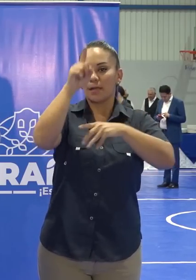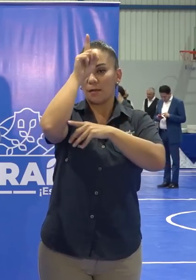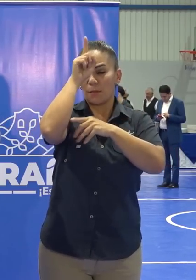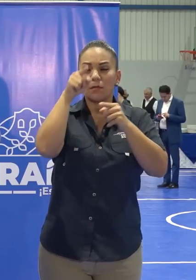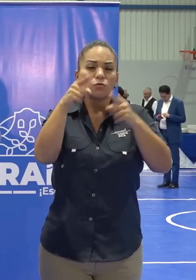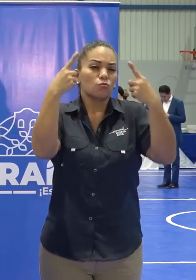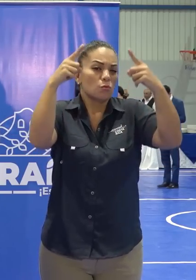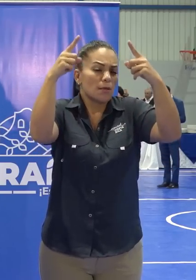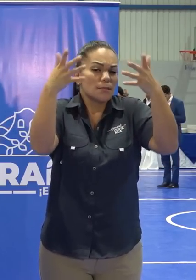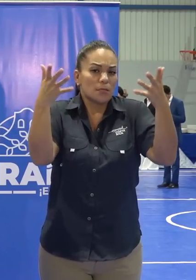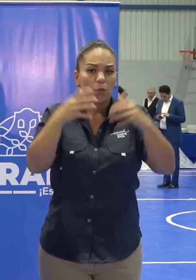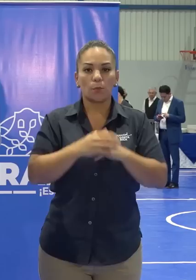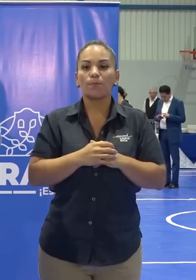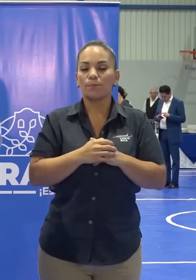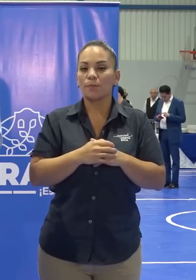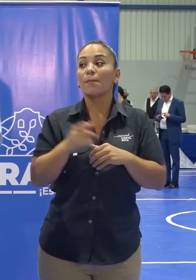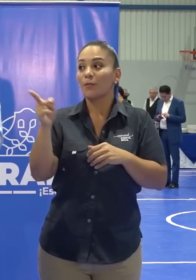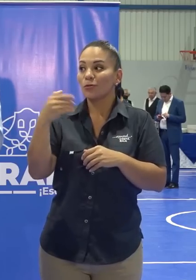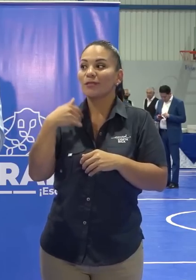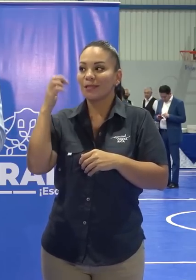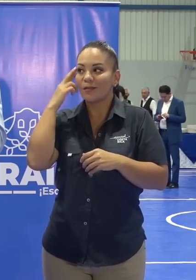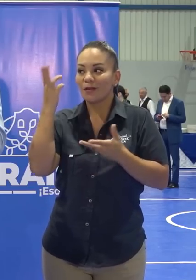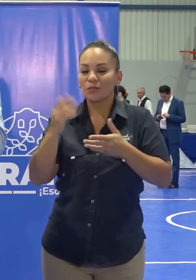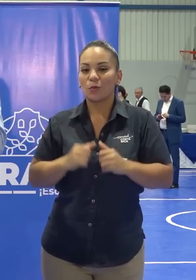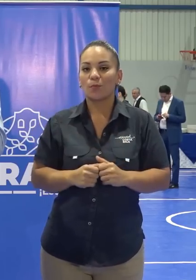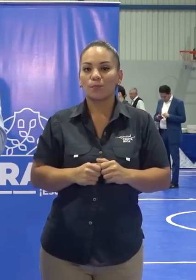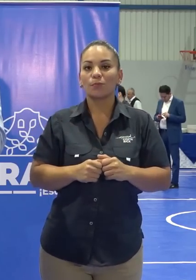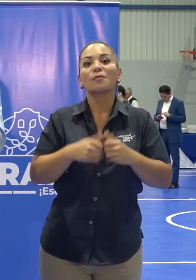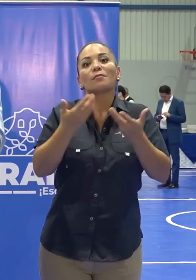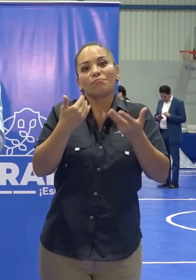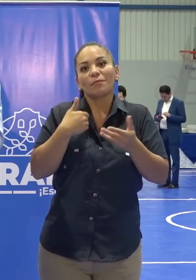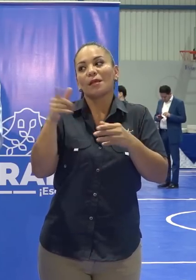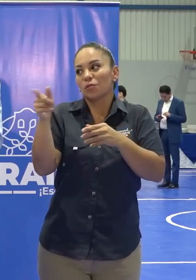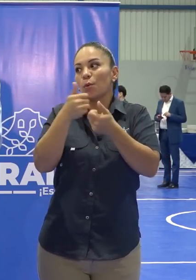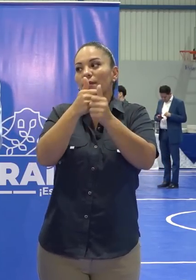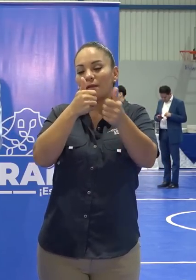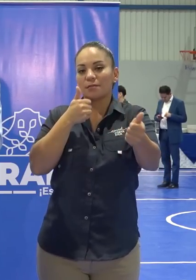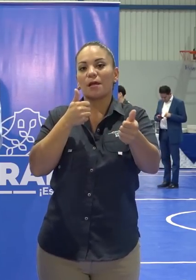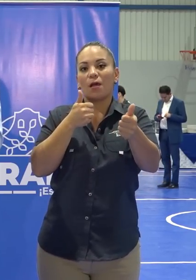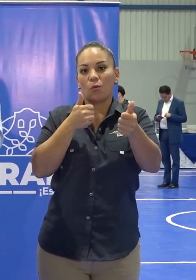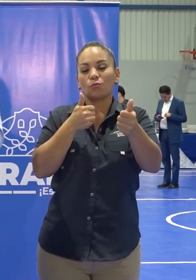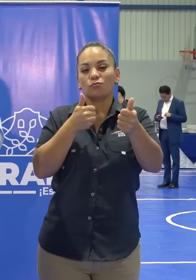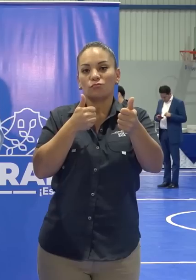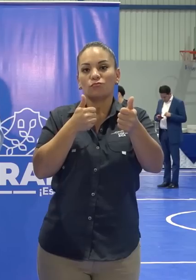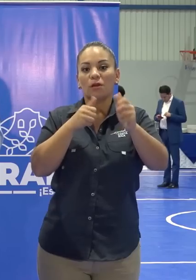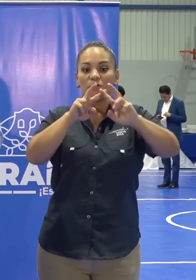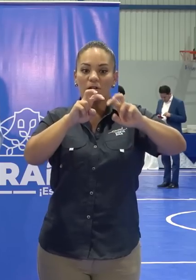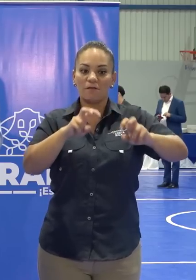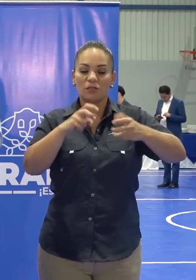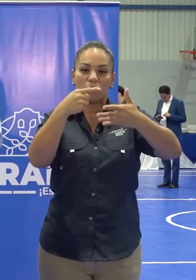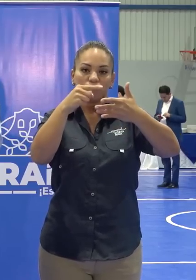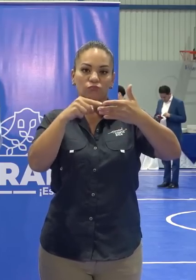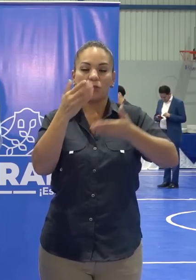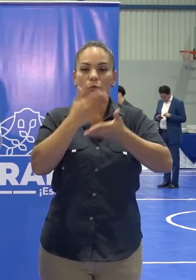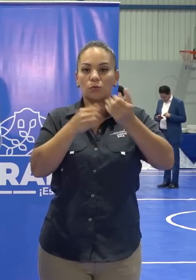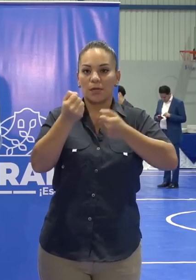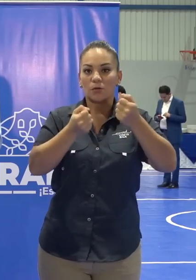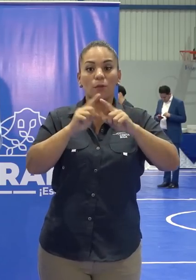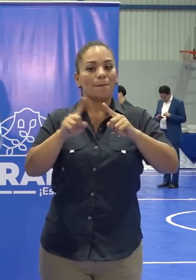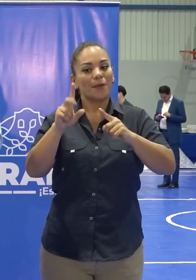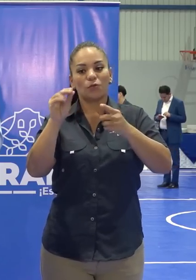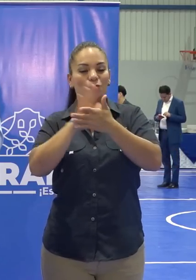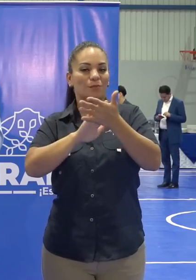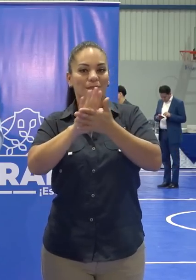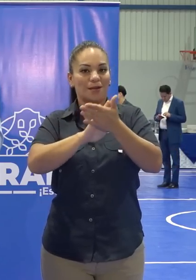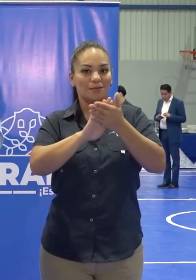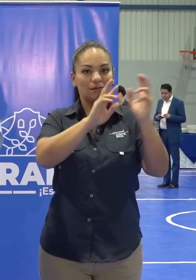éxito, pero tiene razón usted. Ha trazado la revisión de algunos vehículos. No deben mezclarse las dos